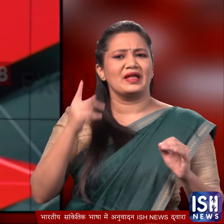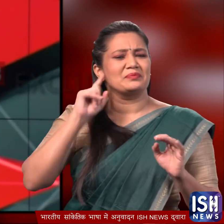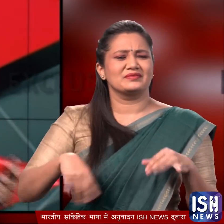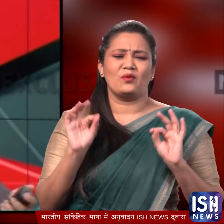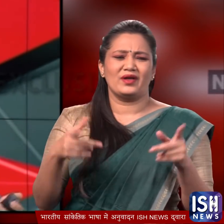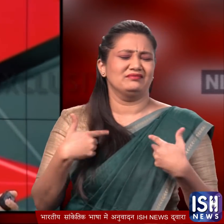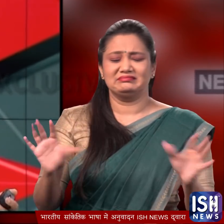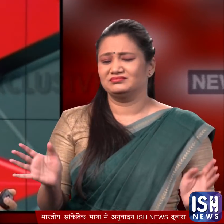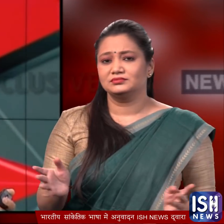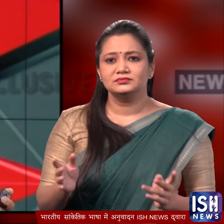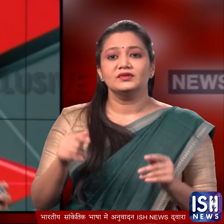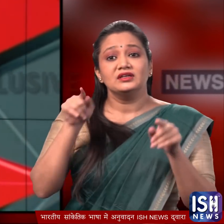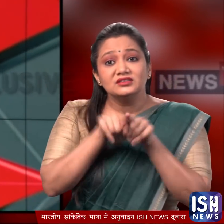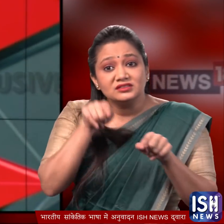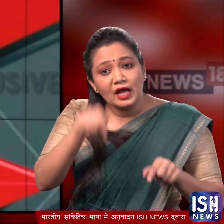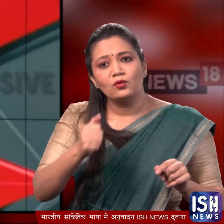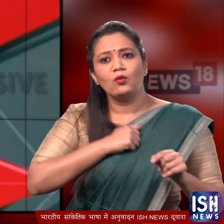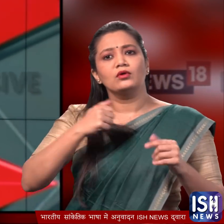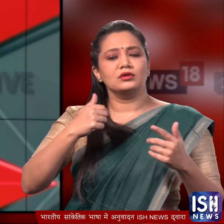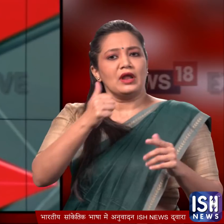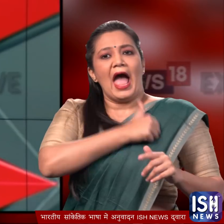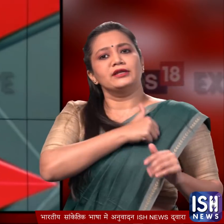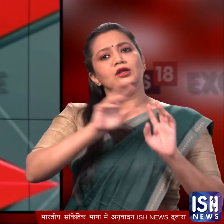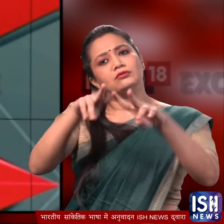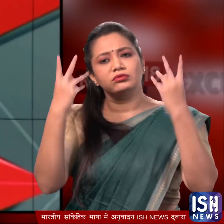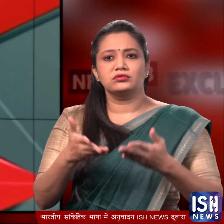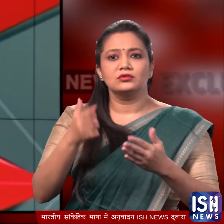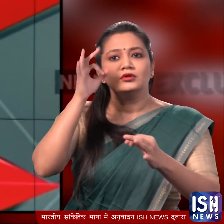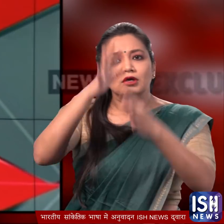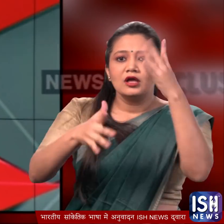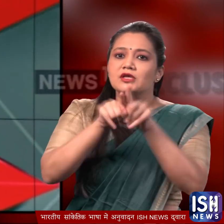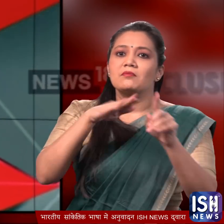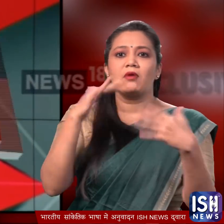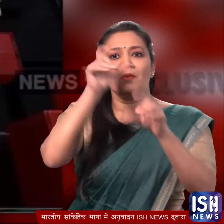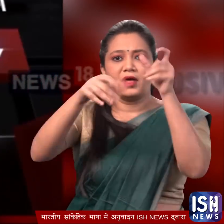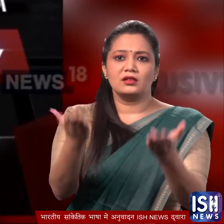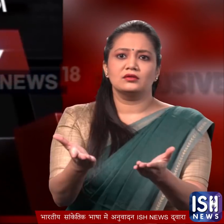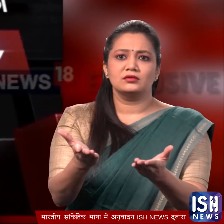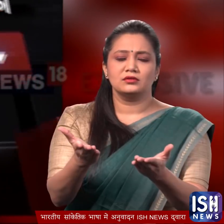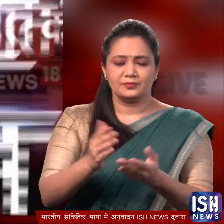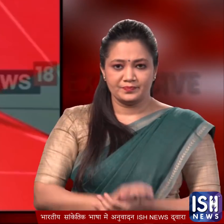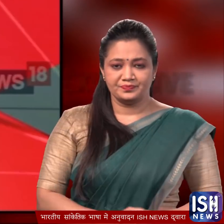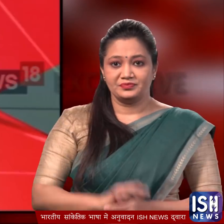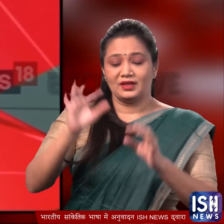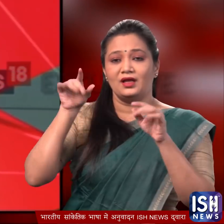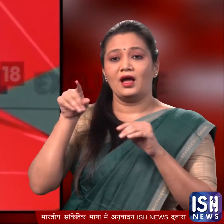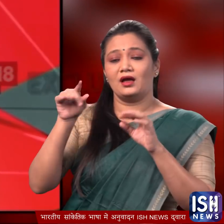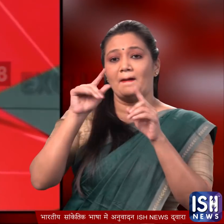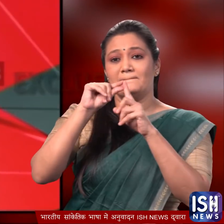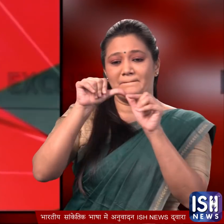खाना पूर्ती मान लिया है हमारी यही मनमान की चलती बस को चिता बना रही है पट्ना में कॉंग्रेस की एक